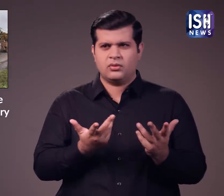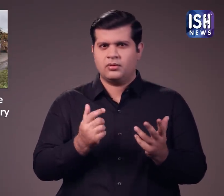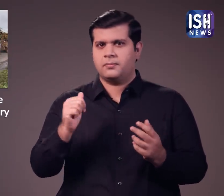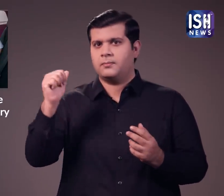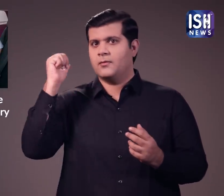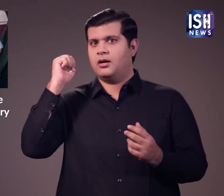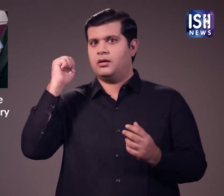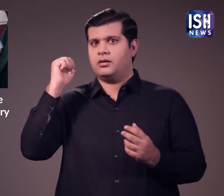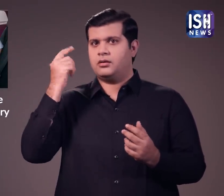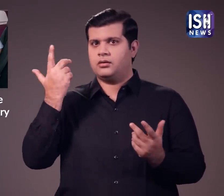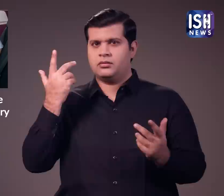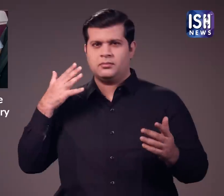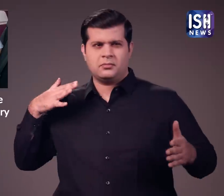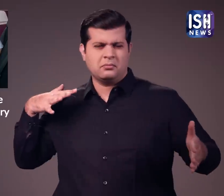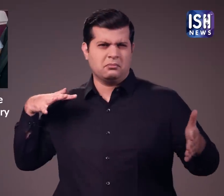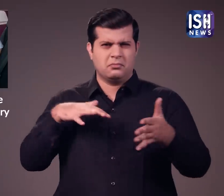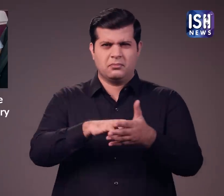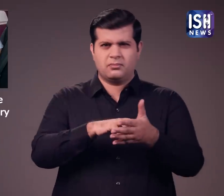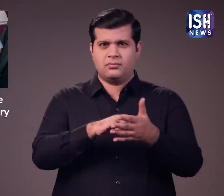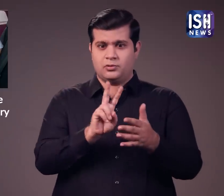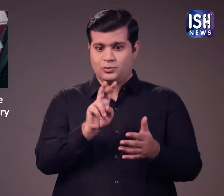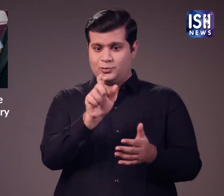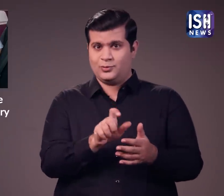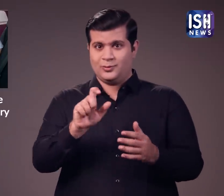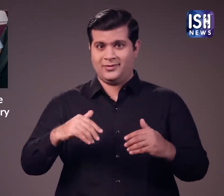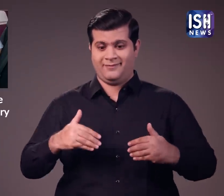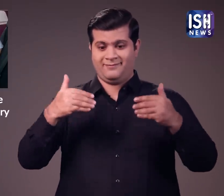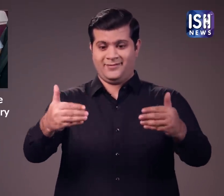आगे की सीट पर बैठे दो लोग घायल हो गए लेकिन बज गए